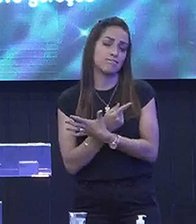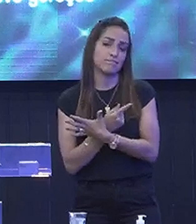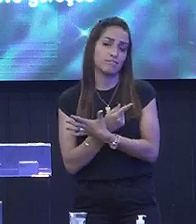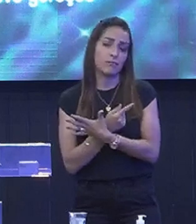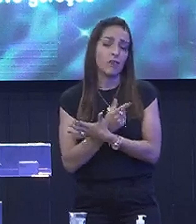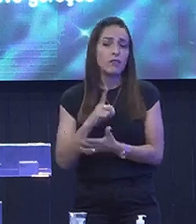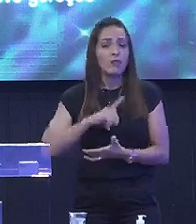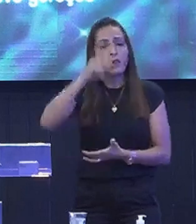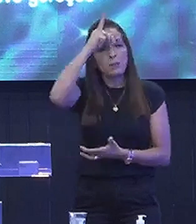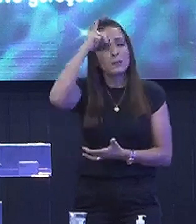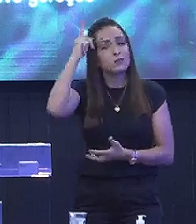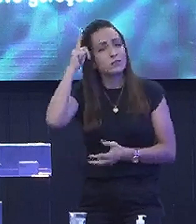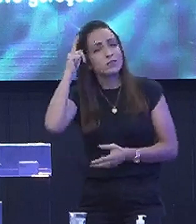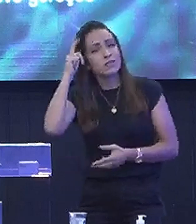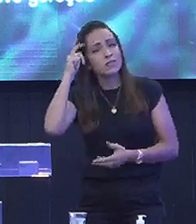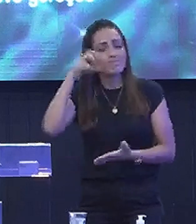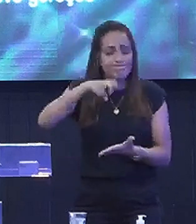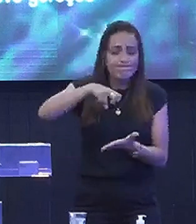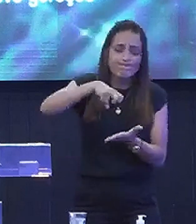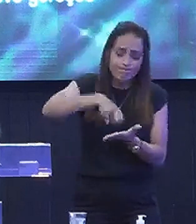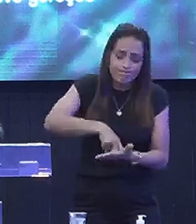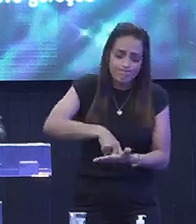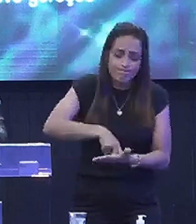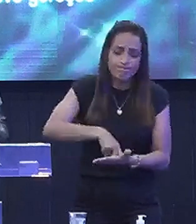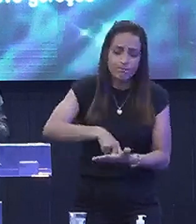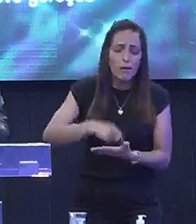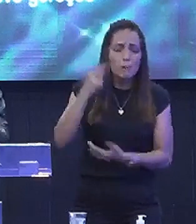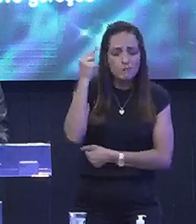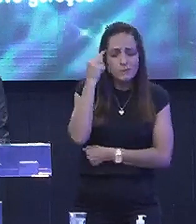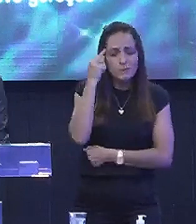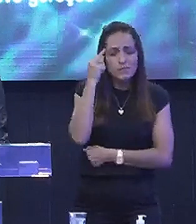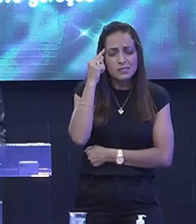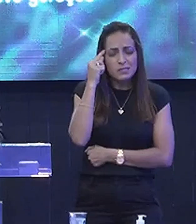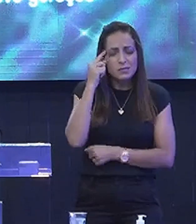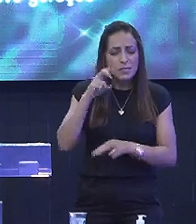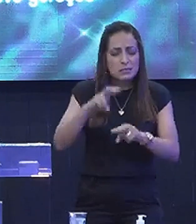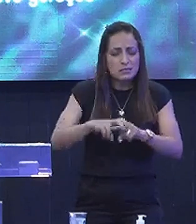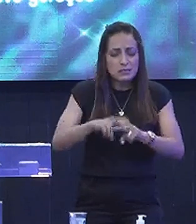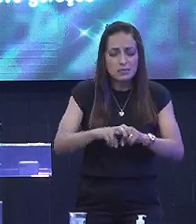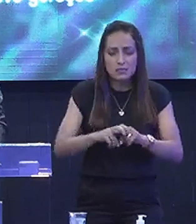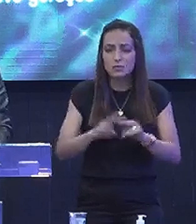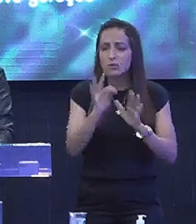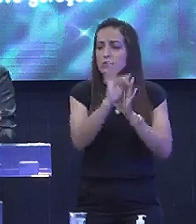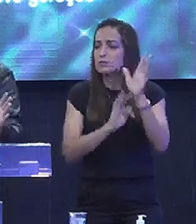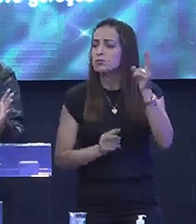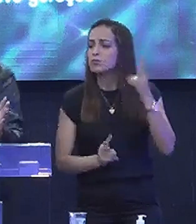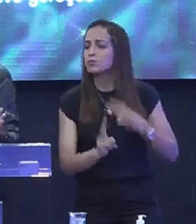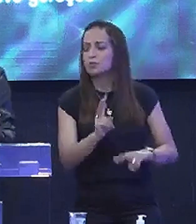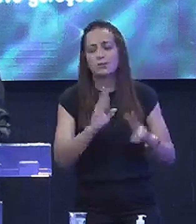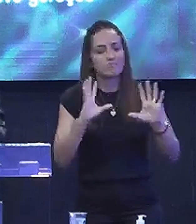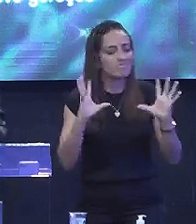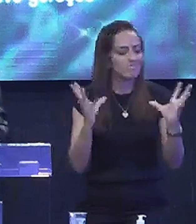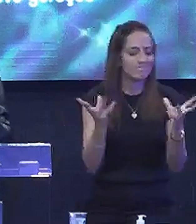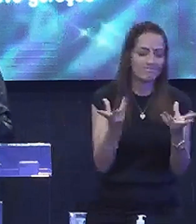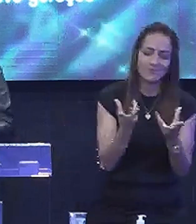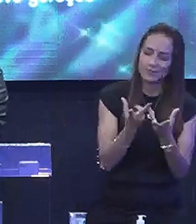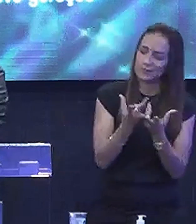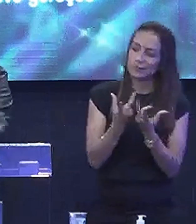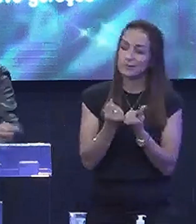Tem muita gente Que está de castigo Meu irmão O texto continua E é fantástico